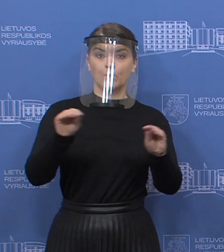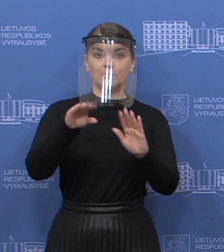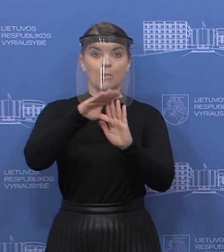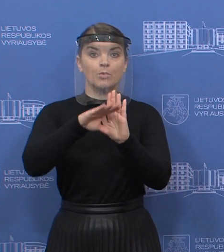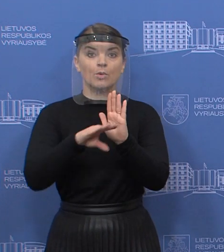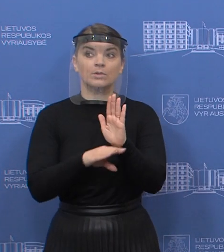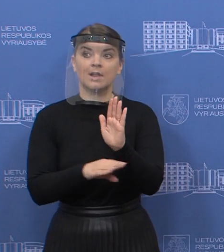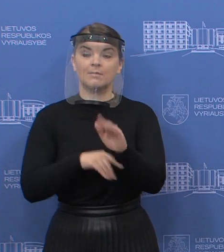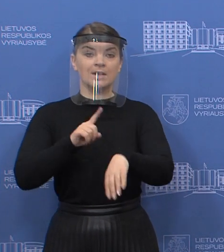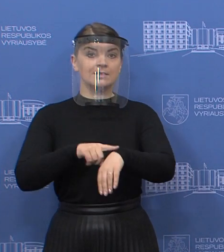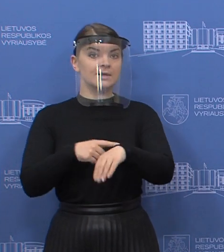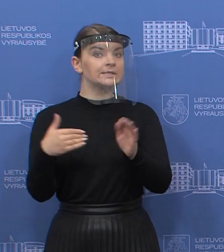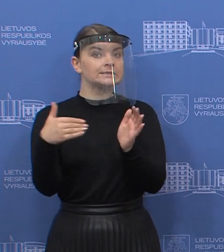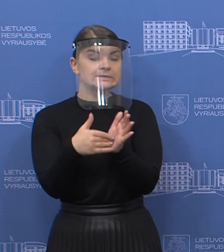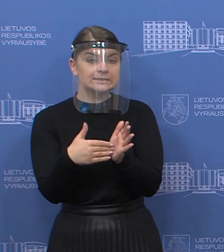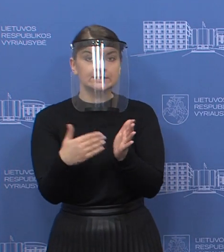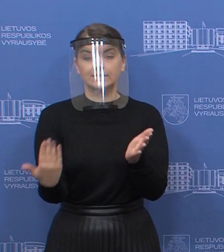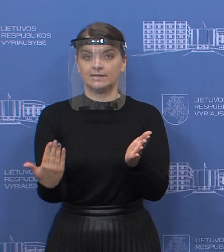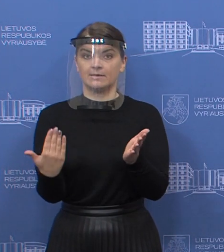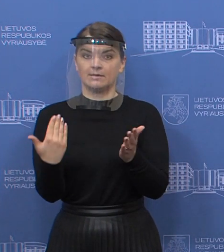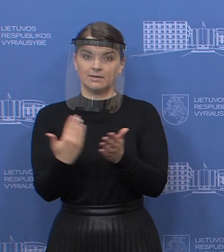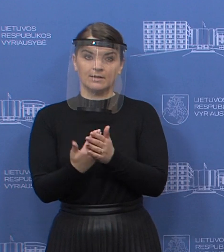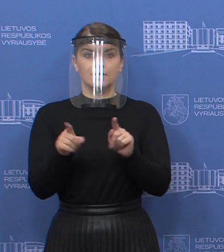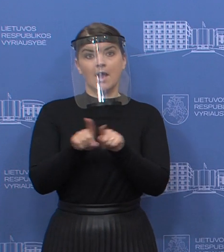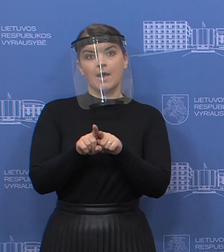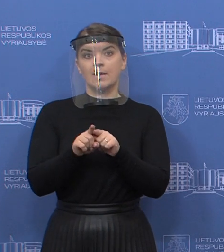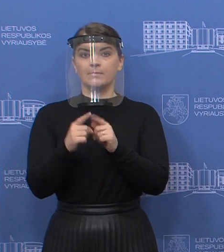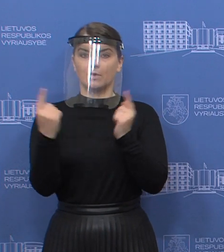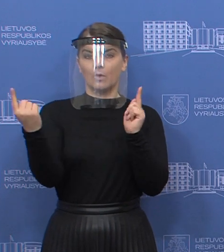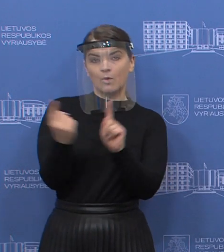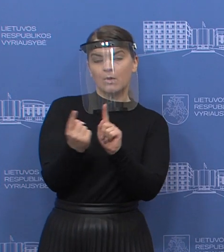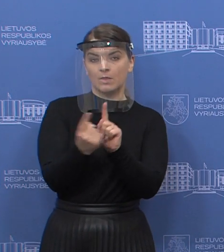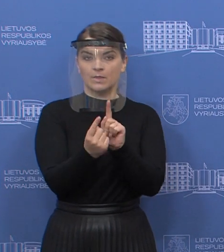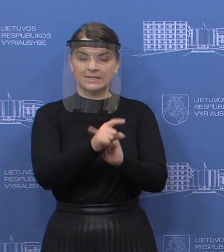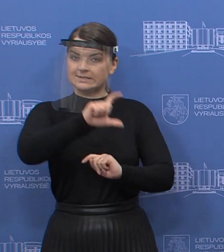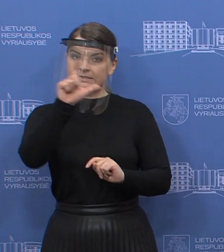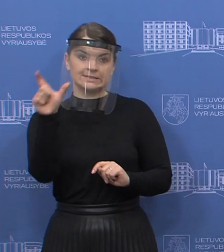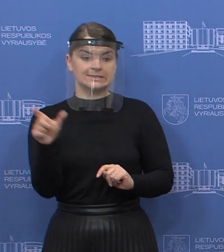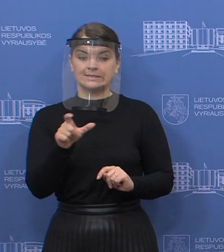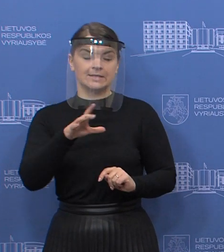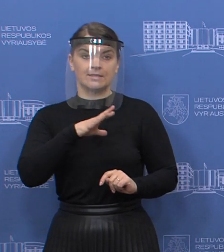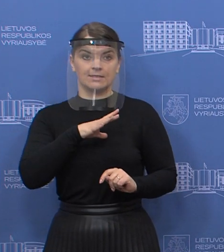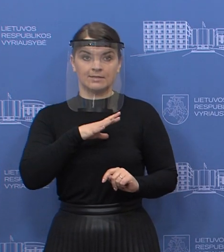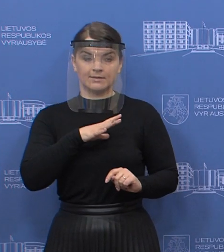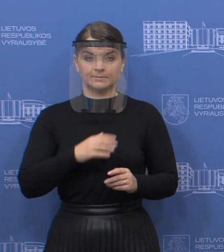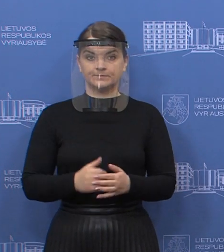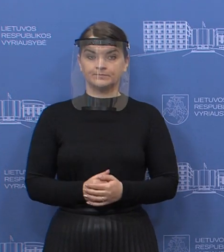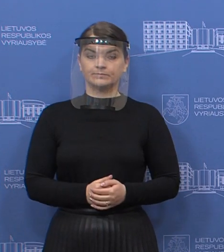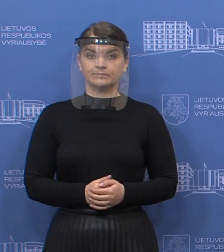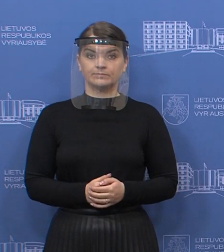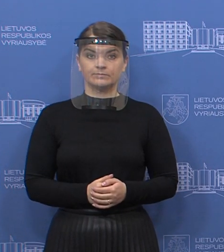trukmės, nes turėtų būti ir įbojamas betarpinis kontaktas, bei atlikti būtinį pasikeitus